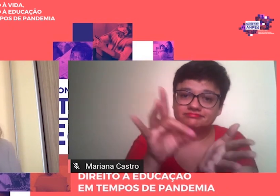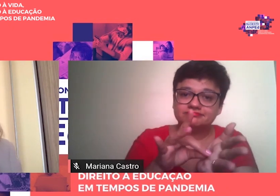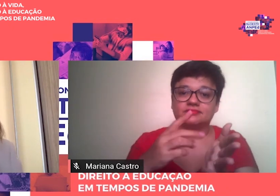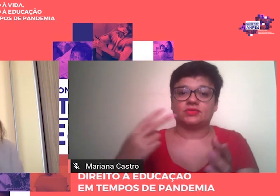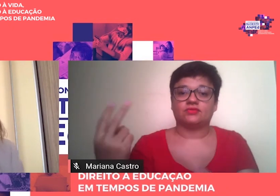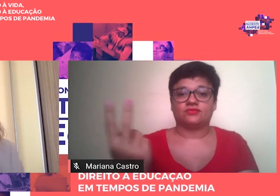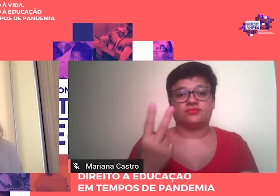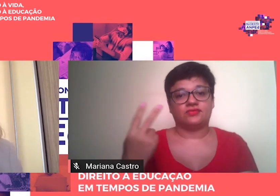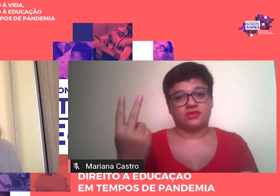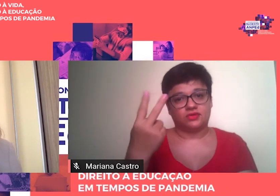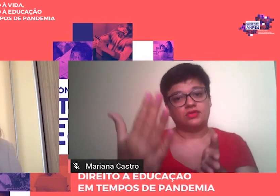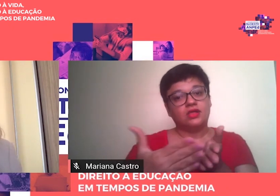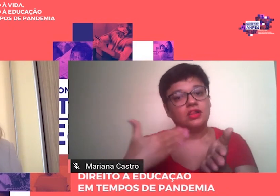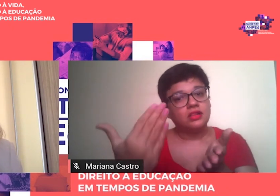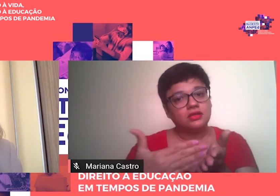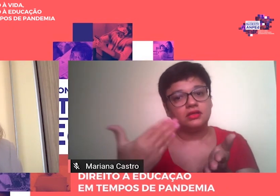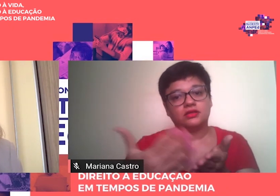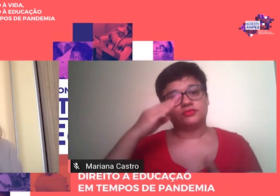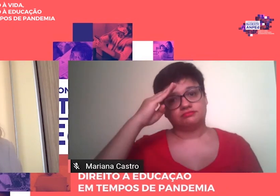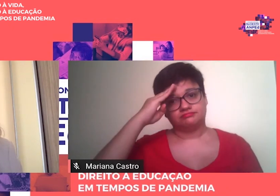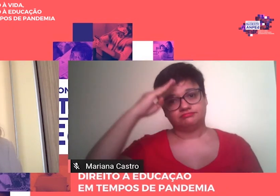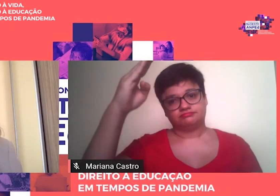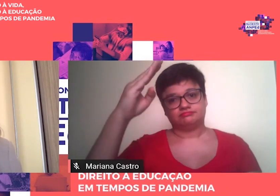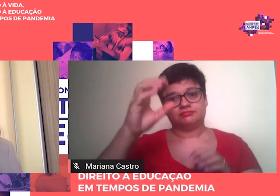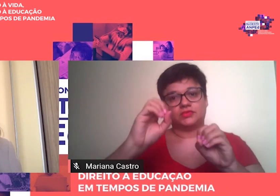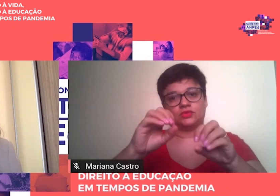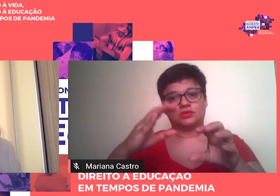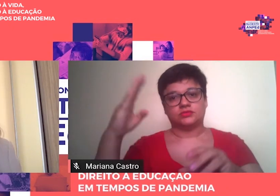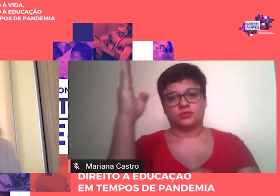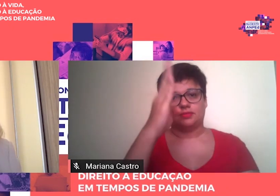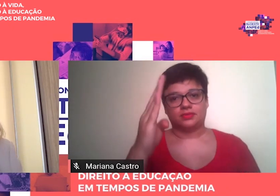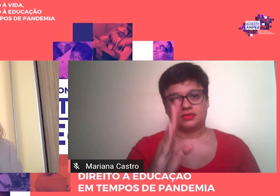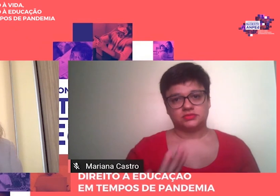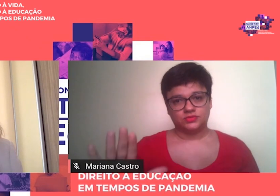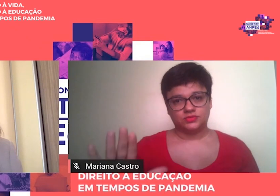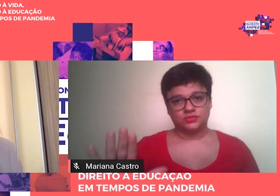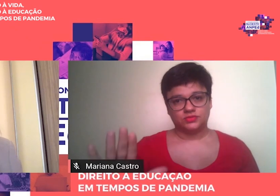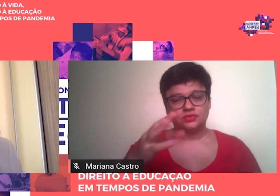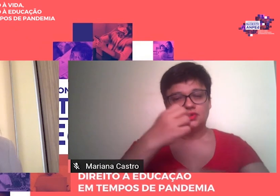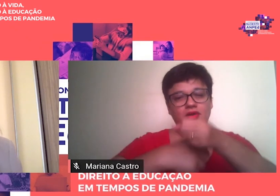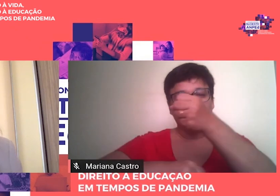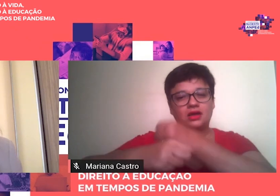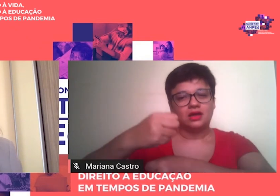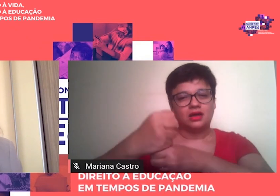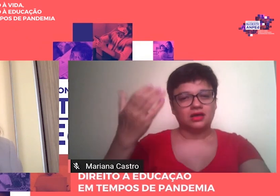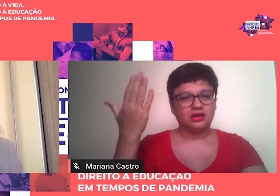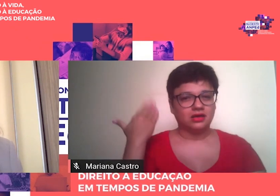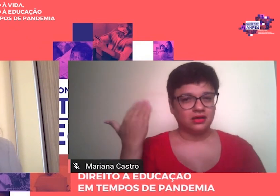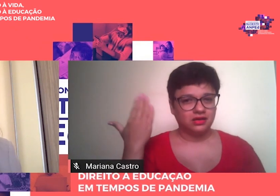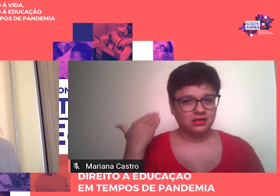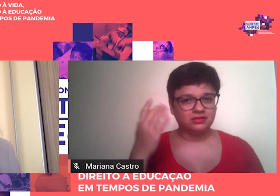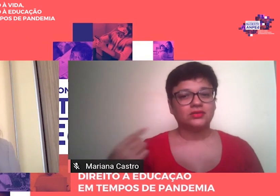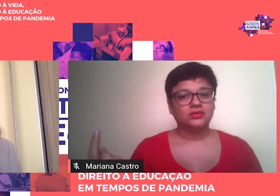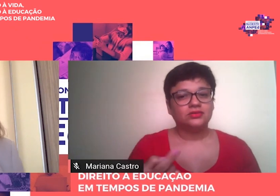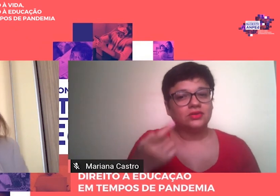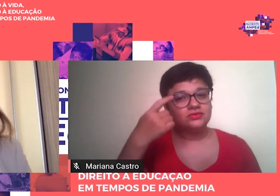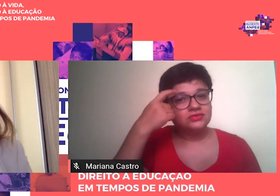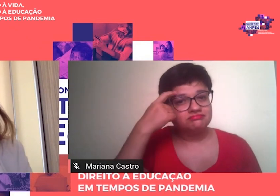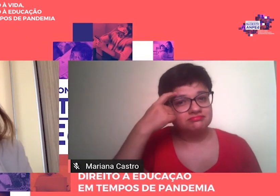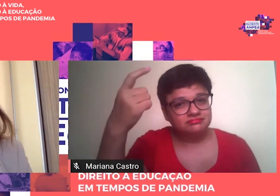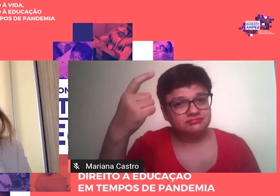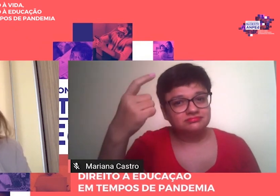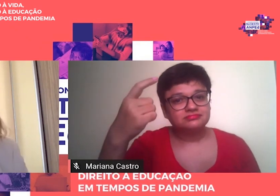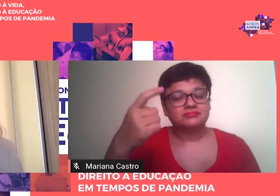Aos livros Na educação brasileira E ano passado Tivemos a ideia De além